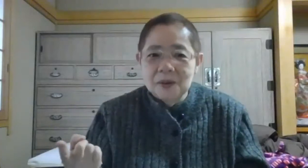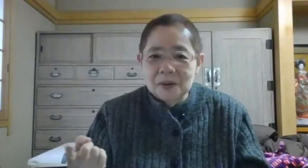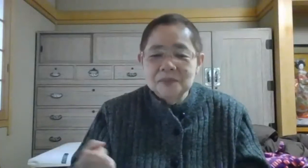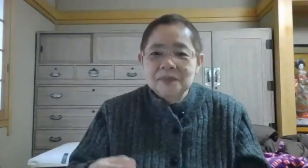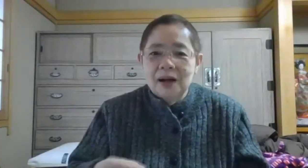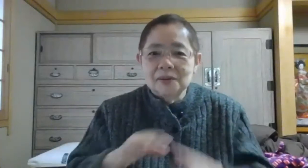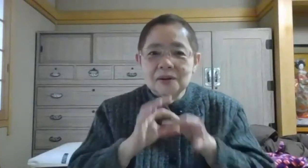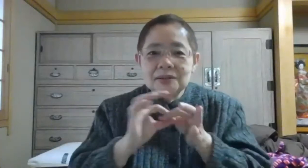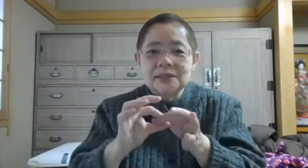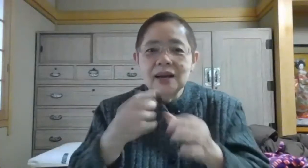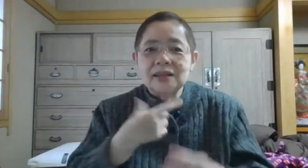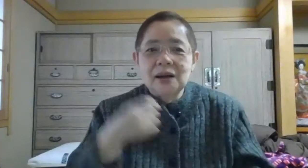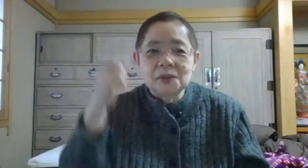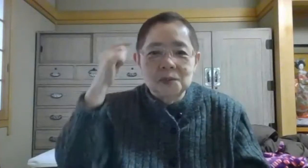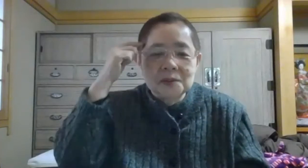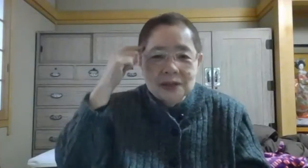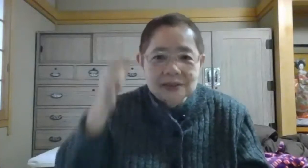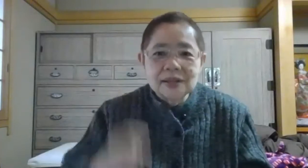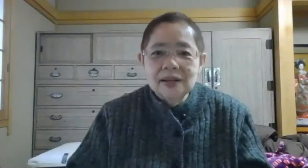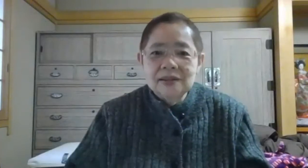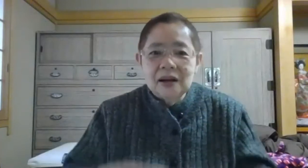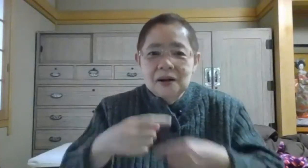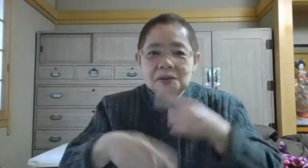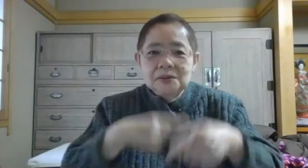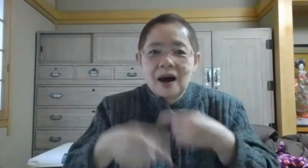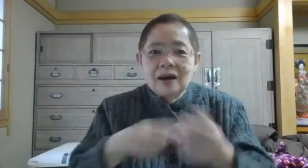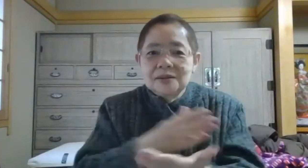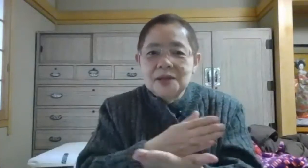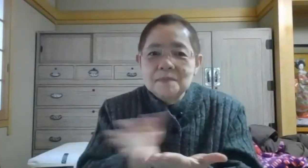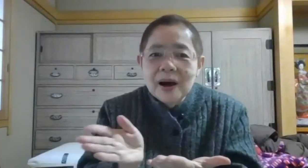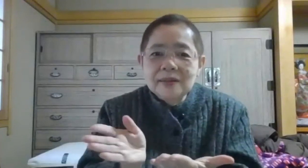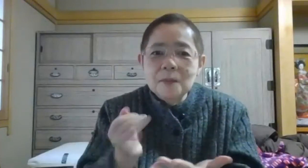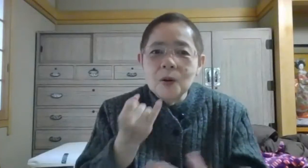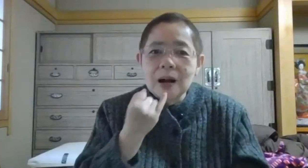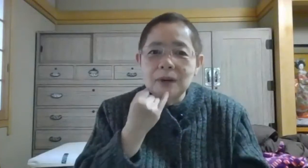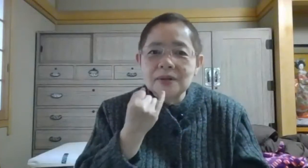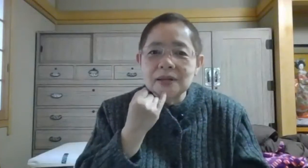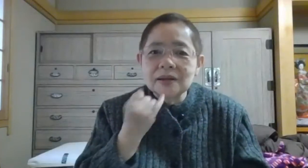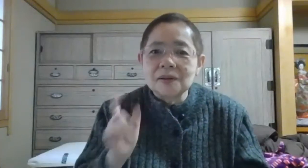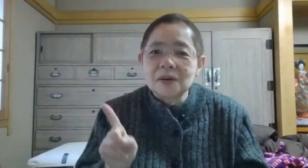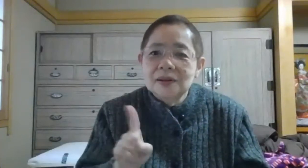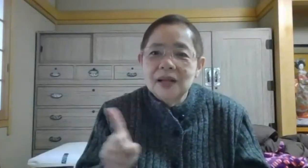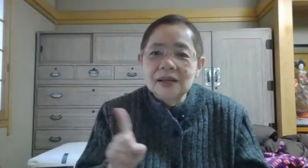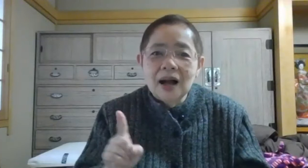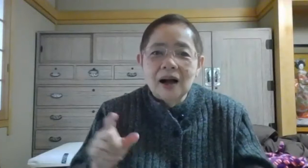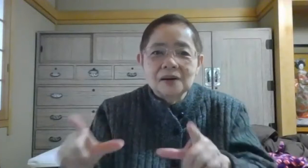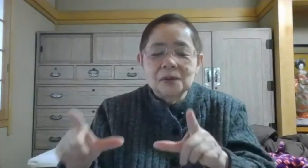つなげたいと思います手話全般でも構いませんけど何かご